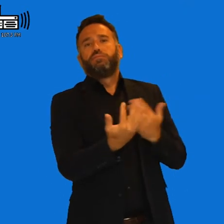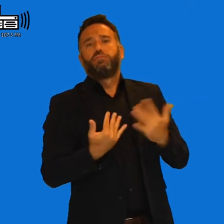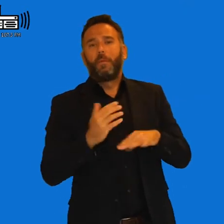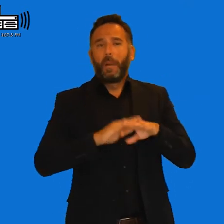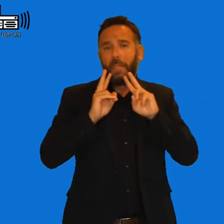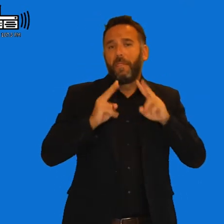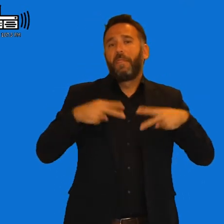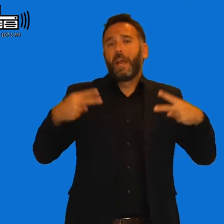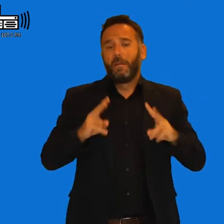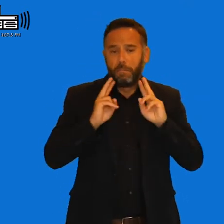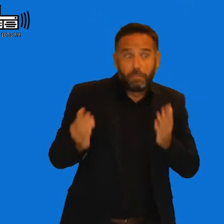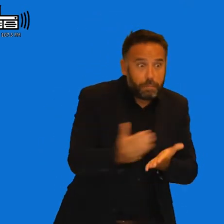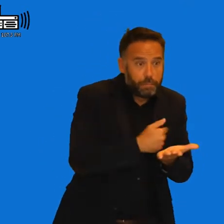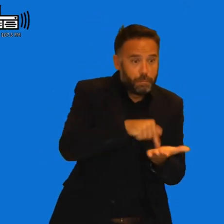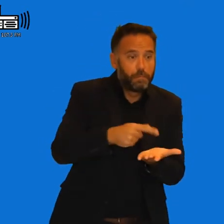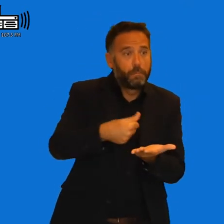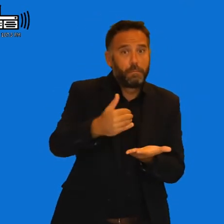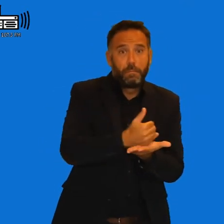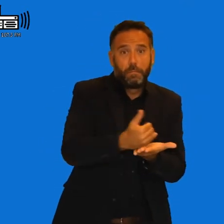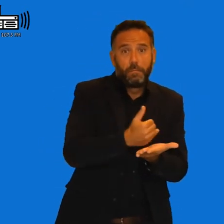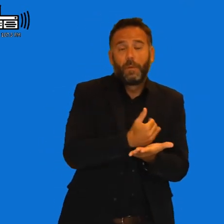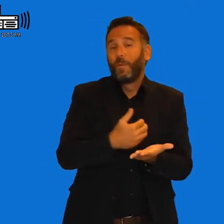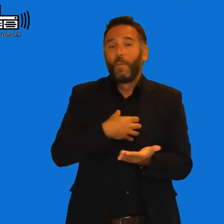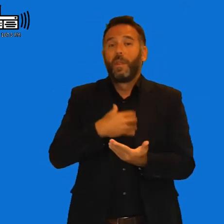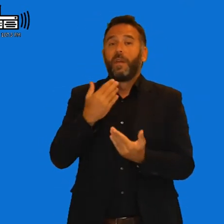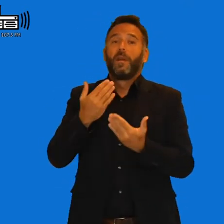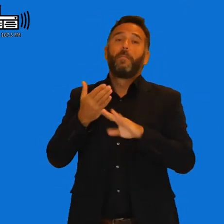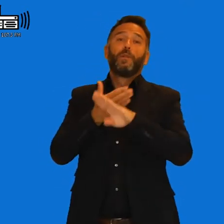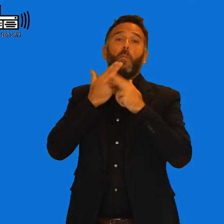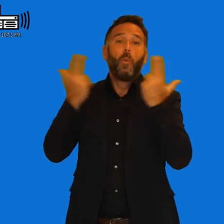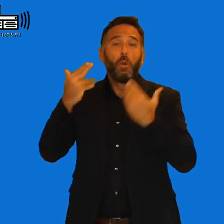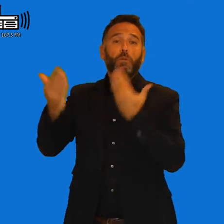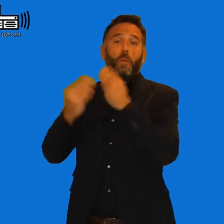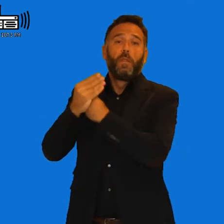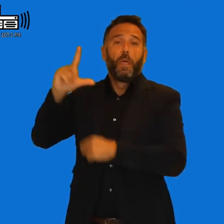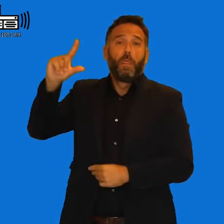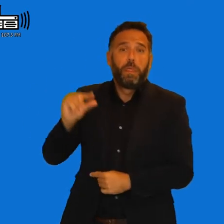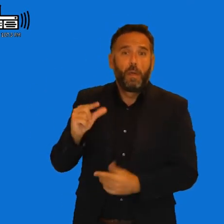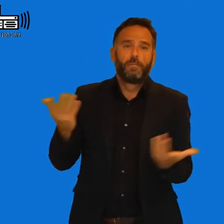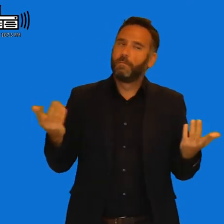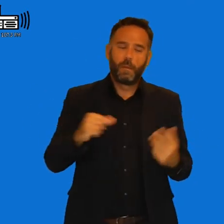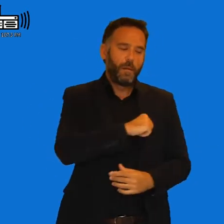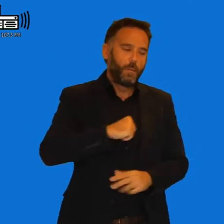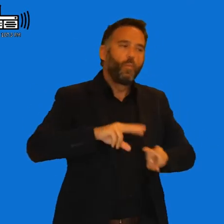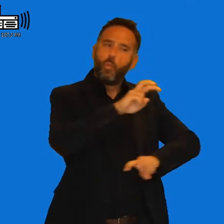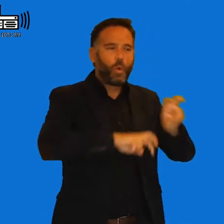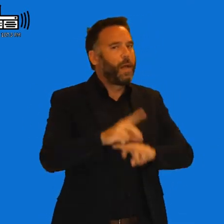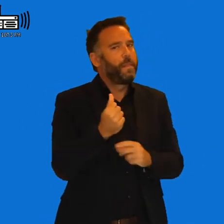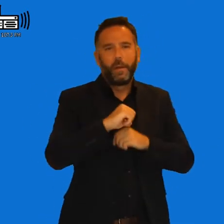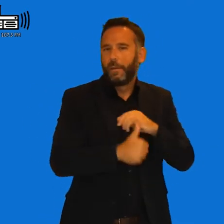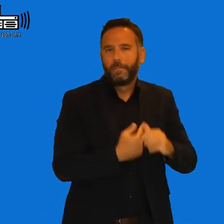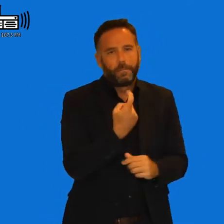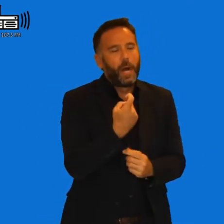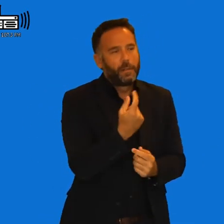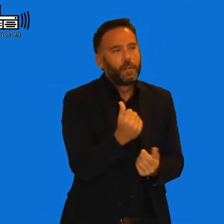porque es verdad que no siempre debemos vivir del dinero público y que la autofinanciación tiene que ser un factor importante en cada asociación, ¿No? Imagino.